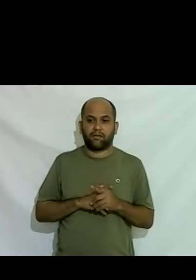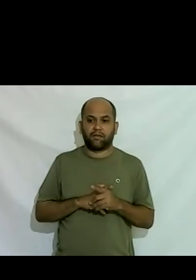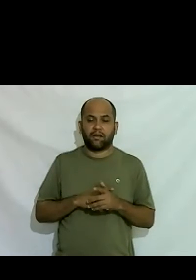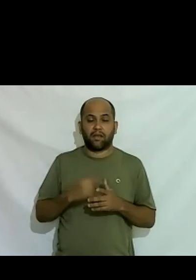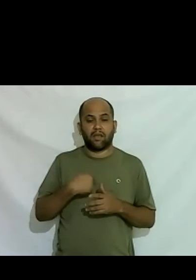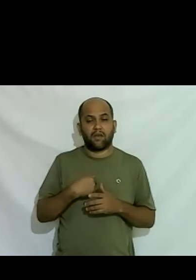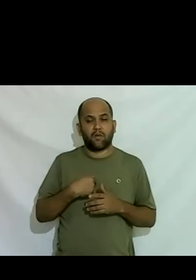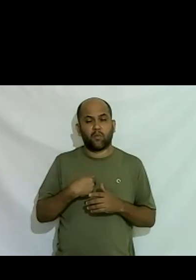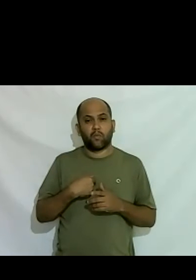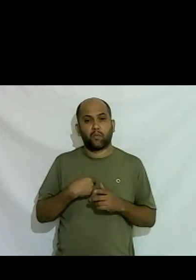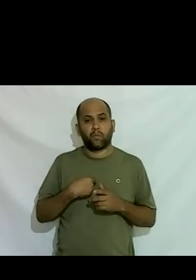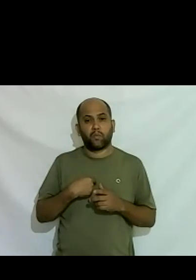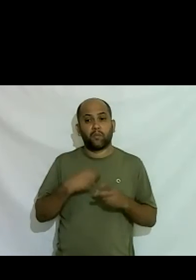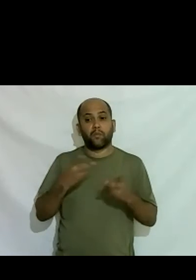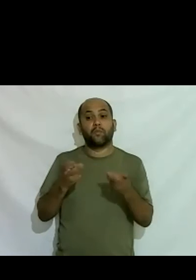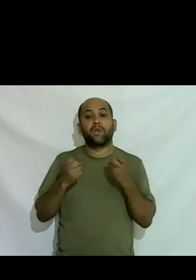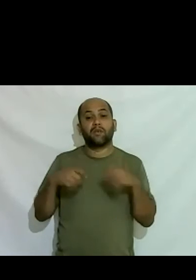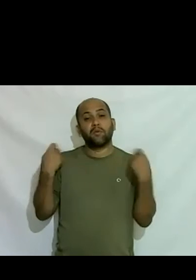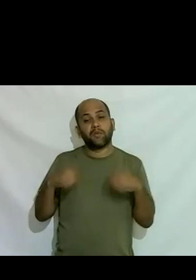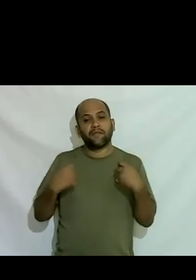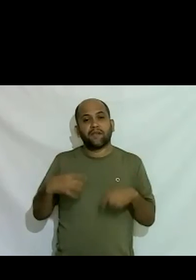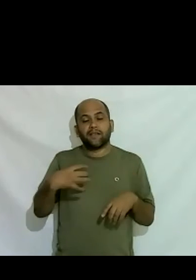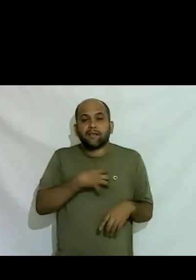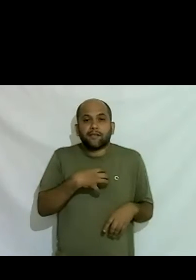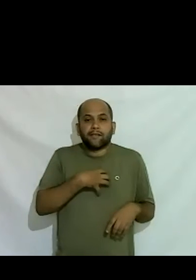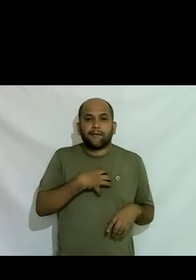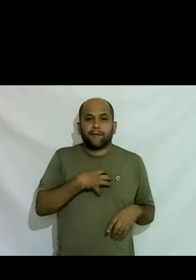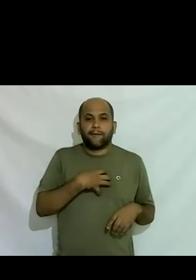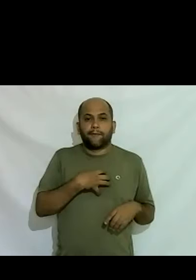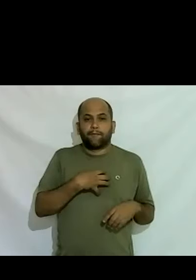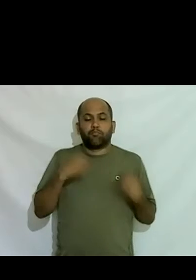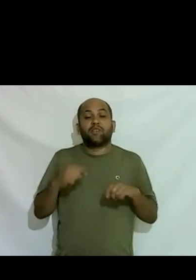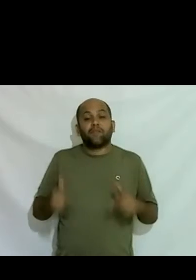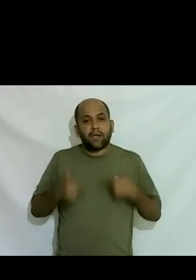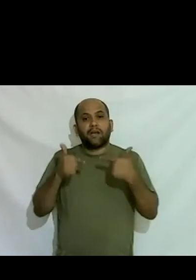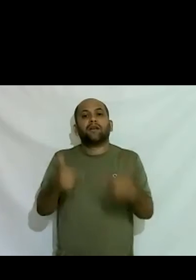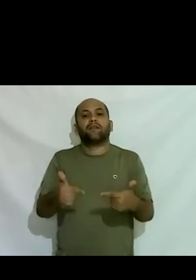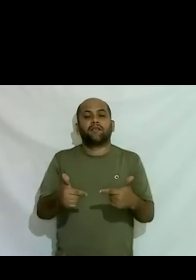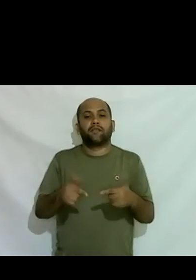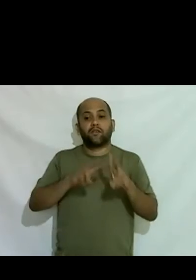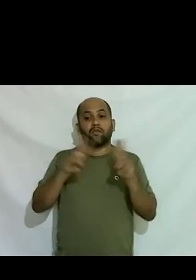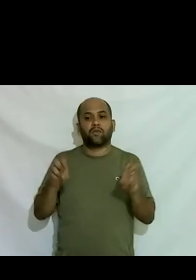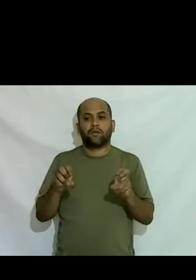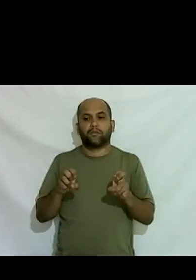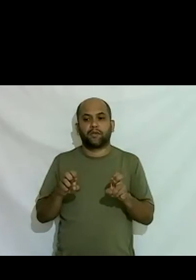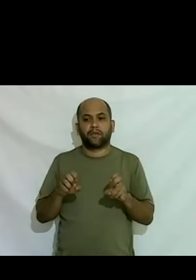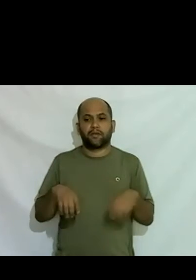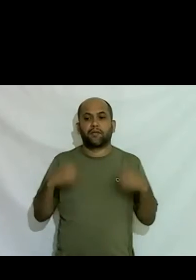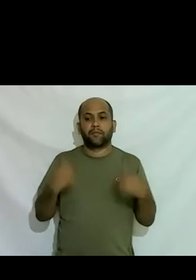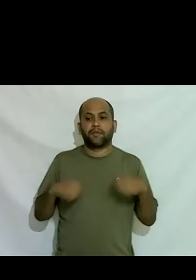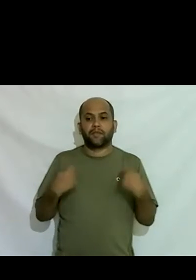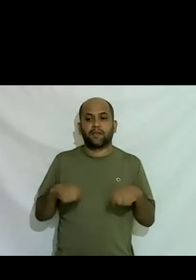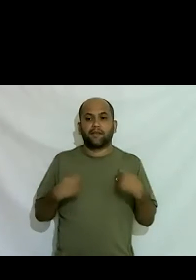percebi que eu precisava fazer sentir que eu precisava fazer alguma coisa a respeito que eu precisava